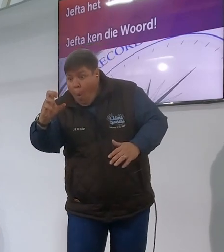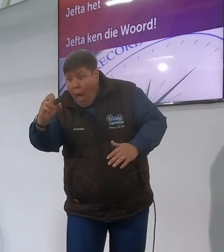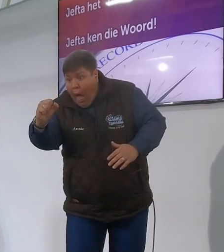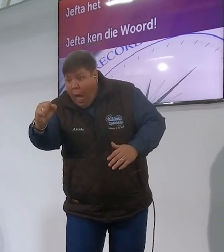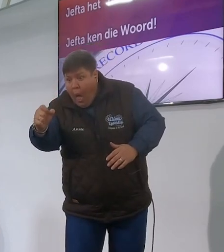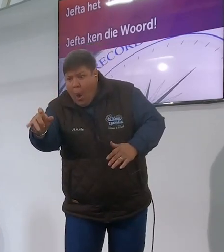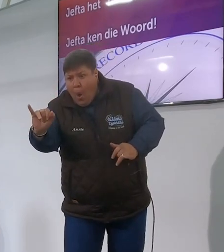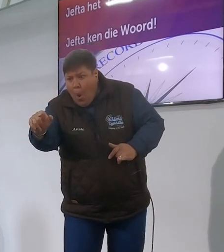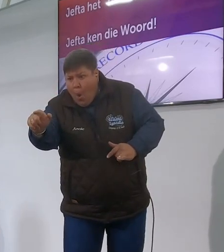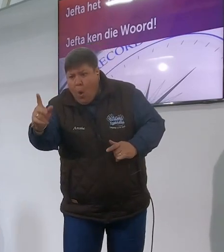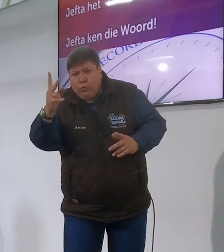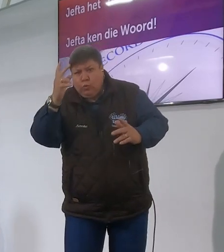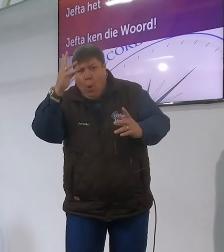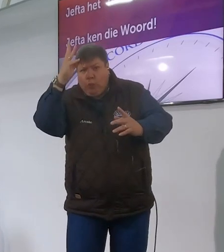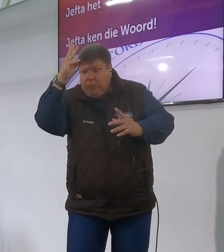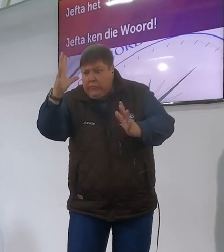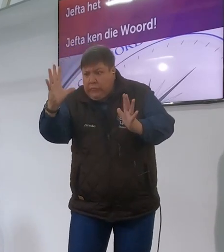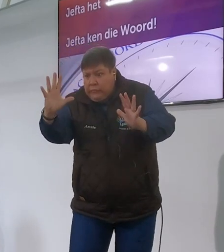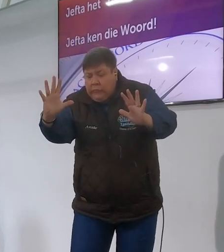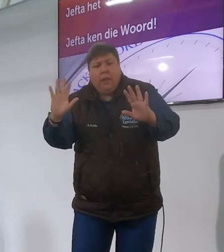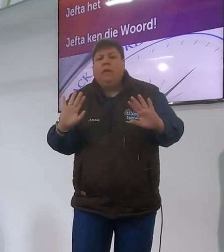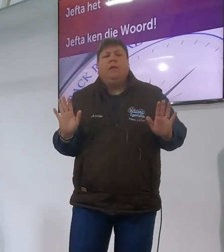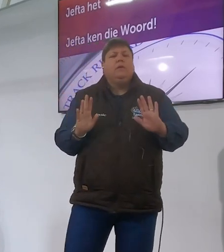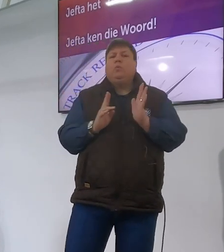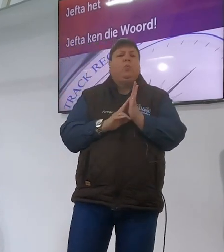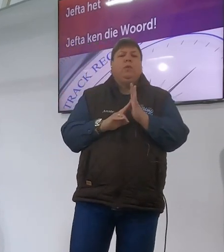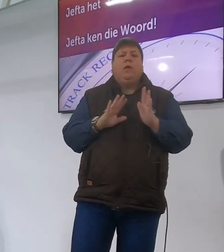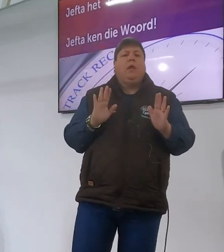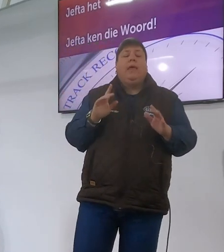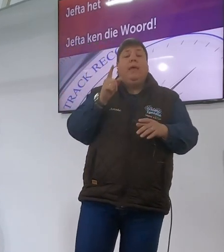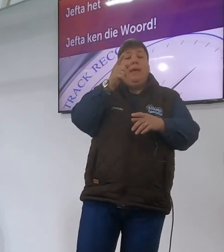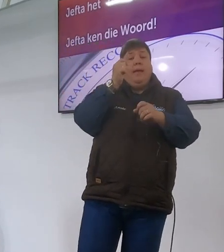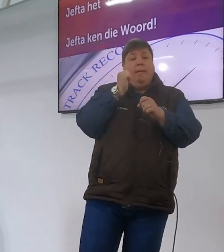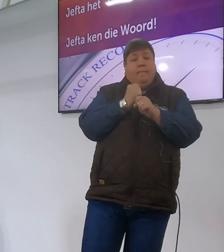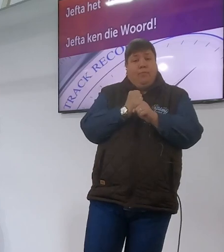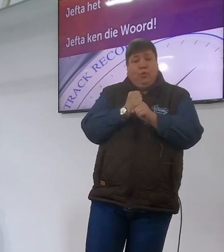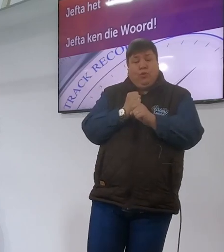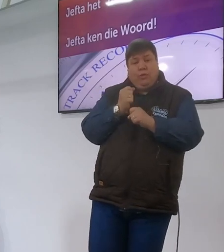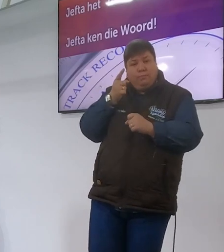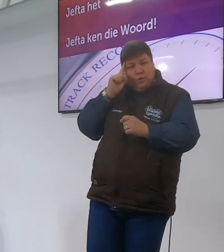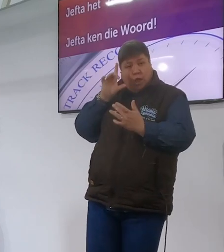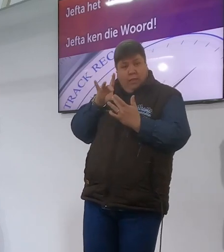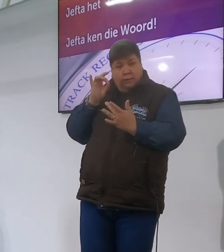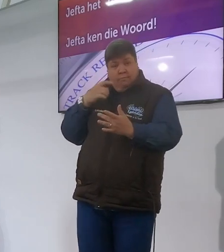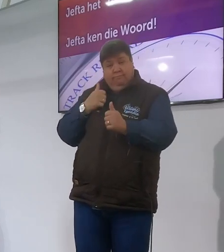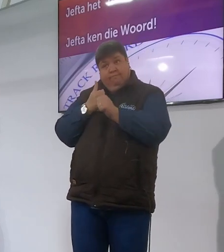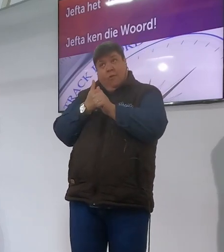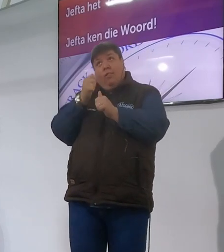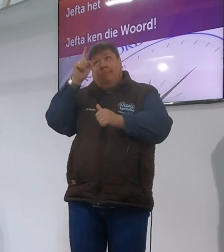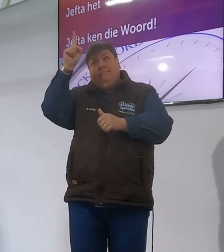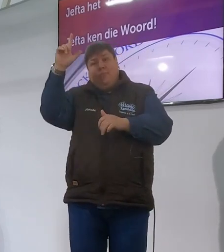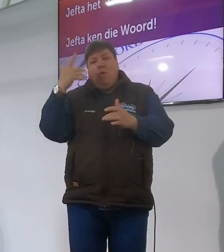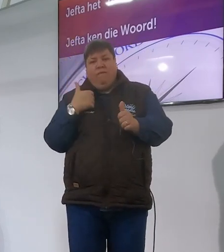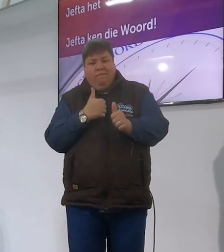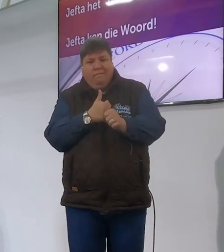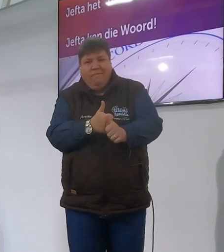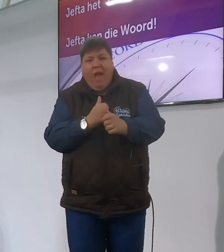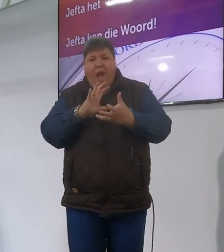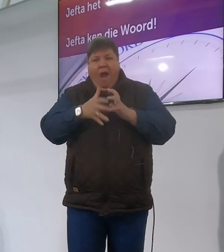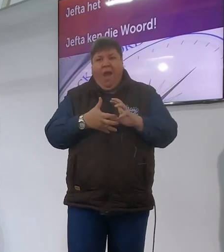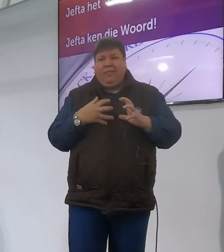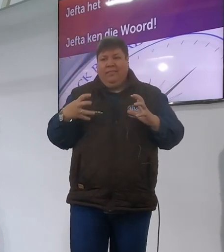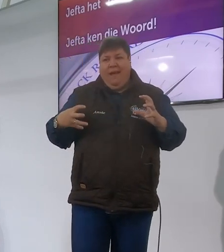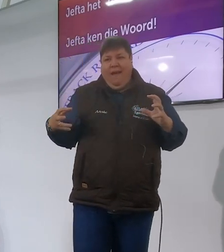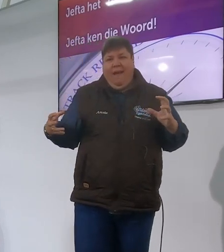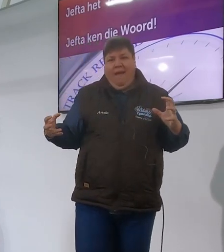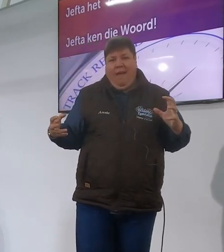ek en jy kan die woord ken en nog steeds een besluit neem om het nie te volgen en dit doen amper meer